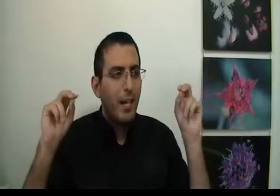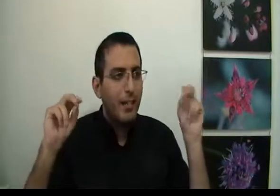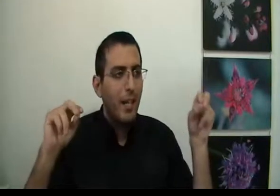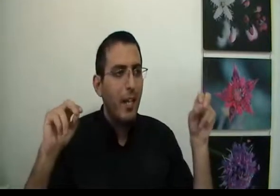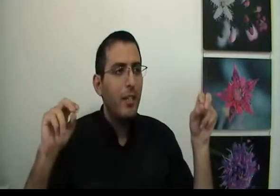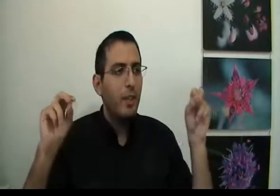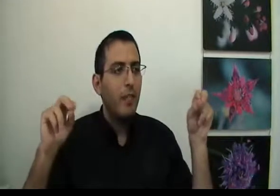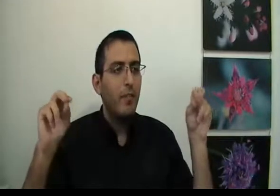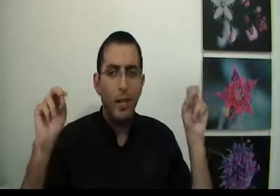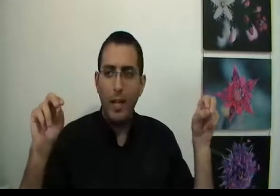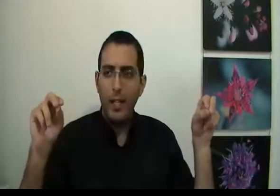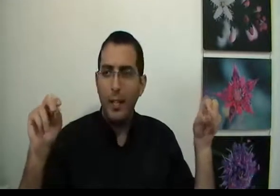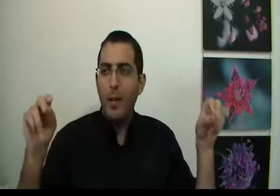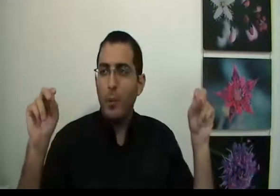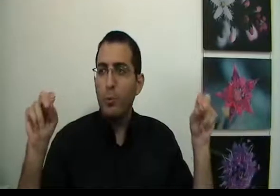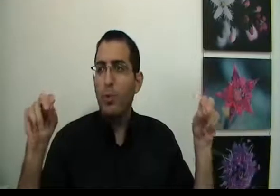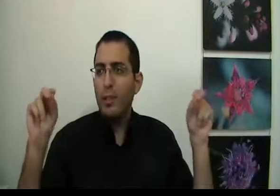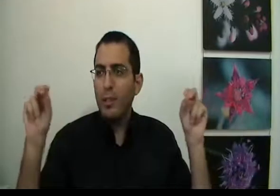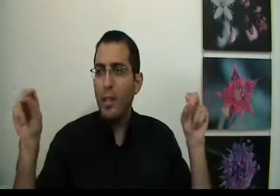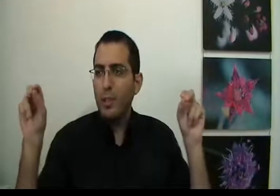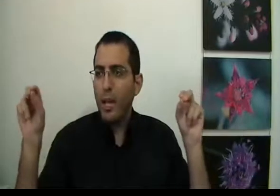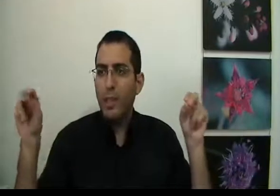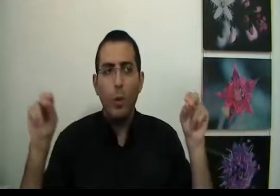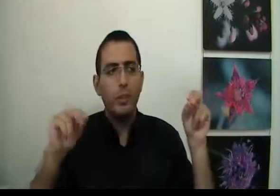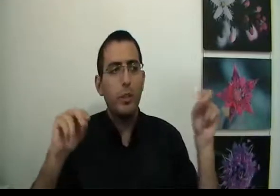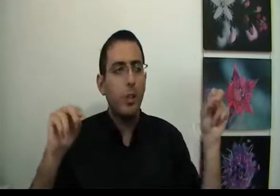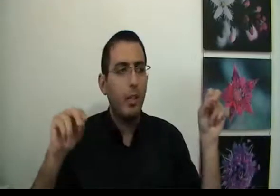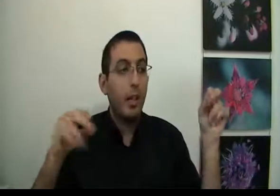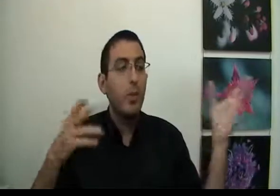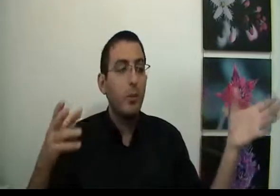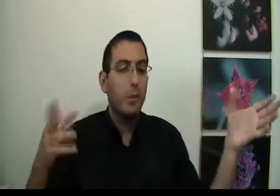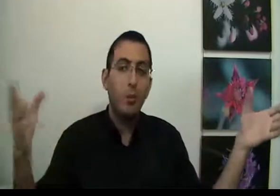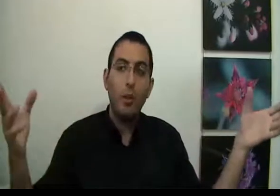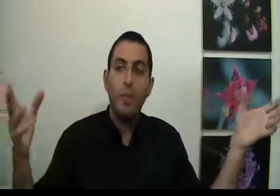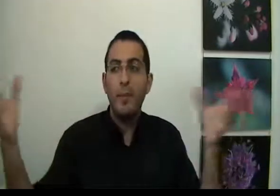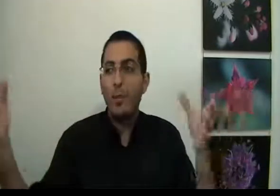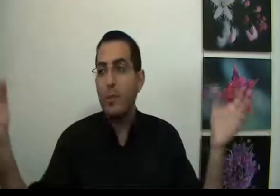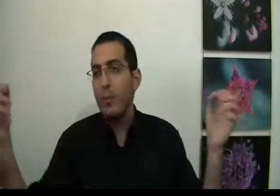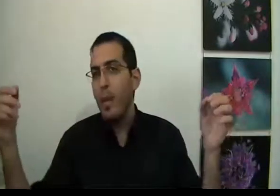וההגדרה של דבר רע, פירושו דבר שהאדם לא רוצה שהוא יקרה כי אם אתה רוצה הוא טוב ואם אתה לא רוצה הוא רע